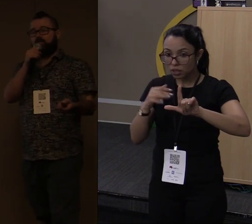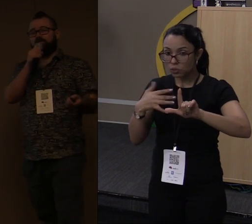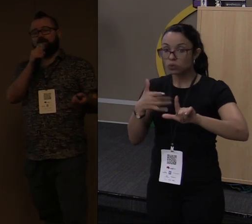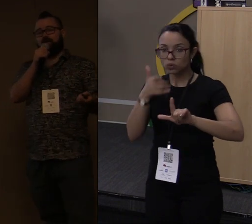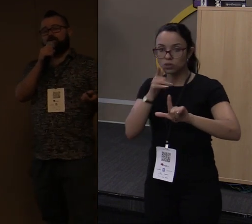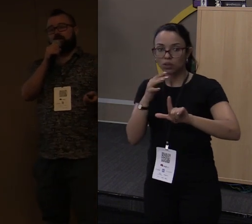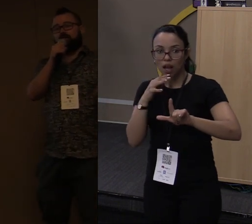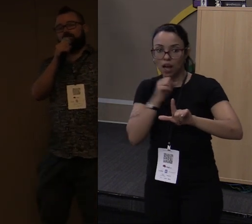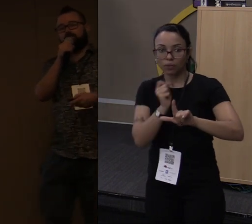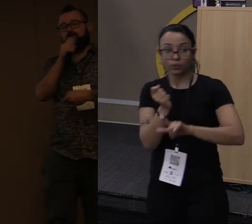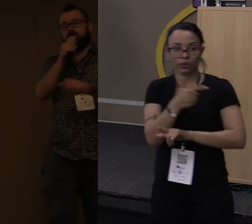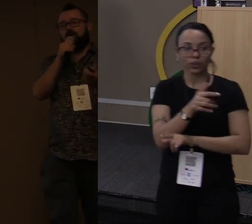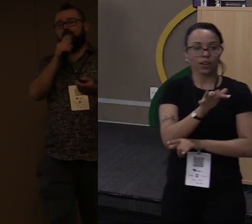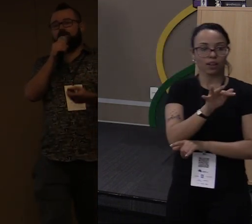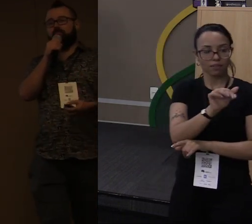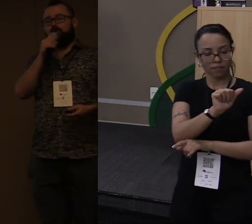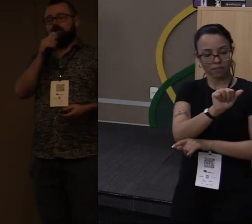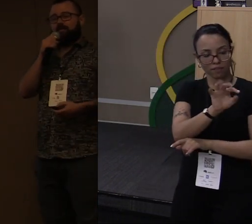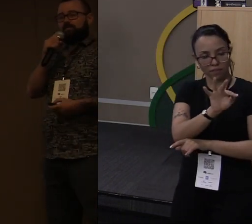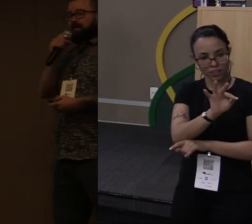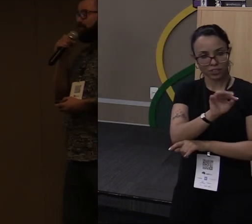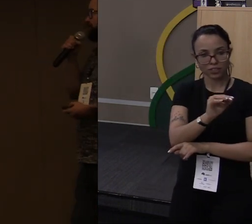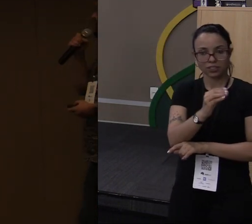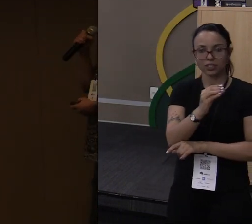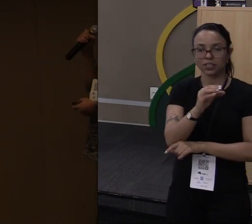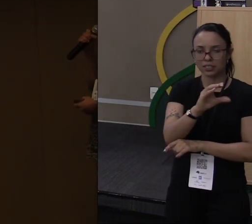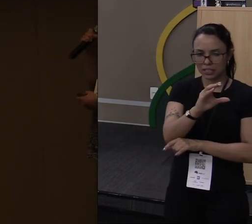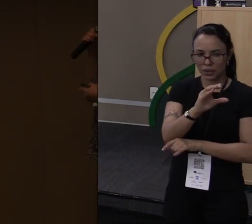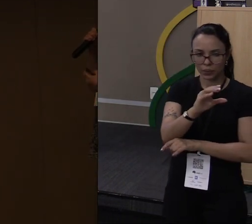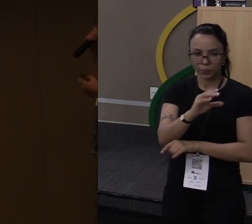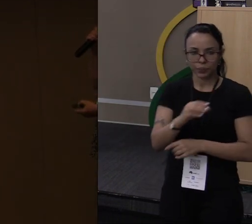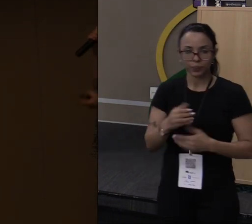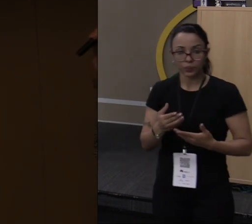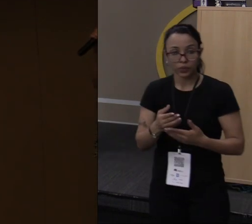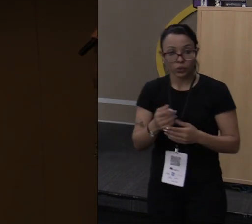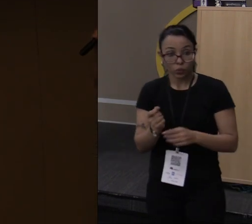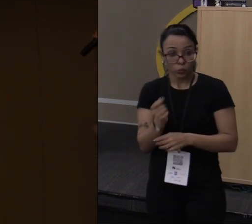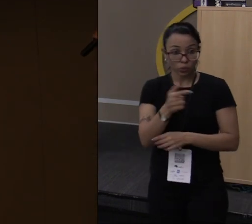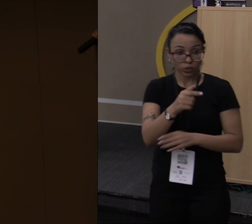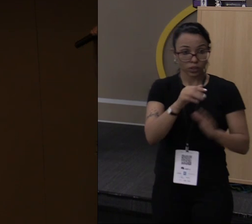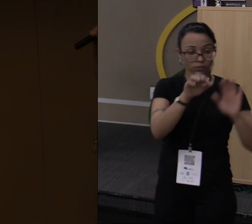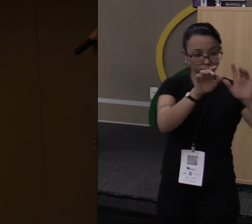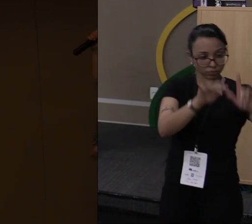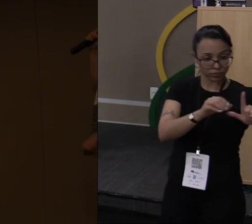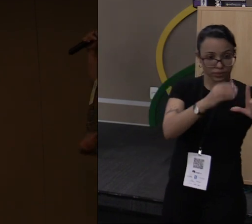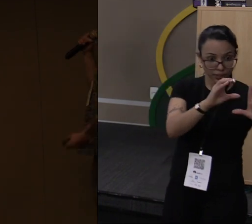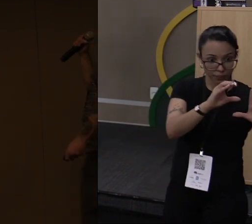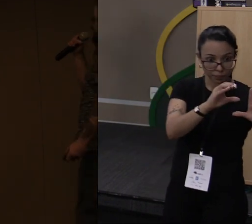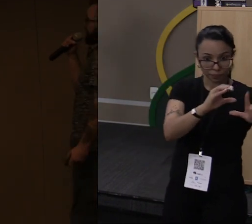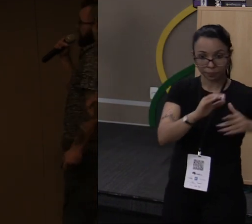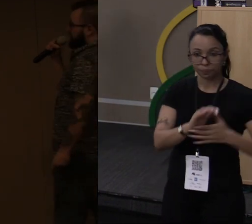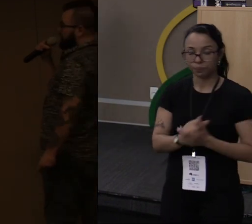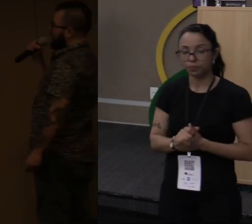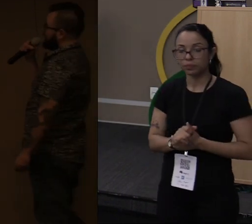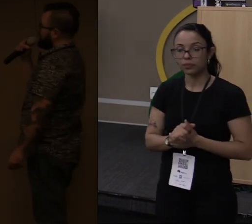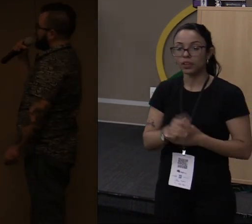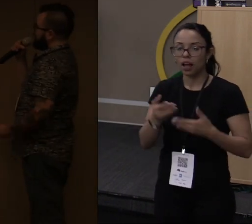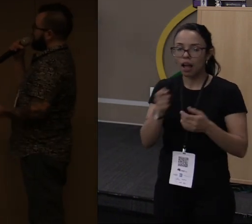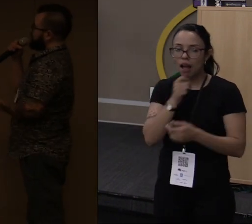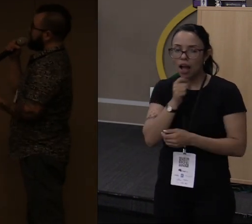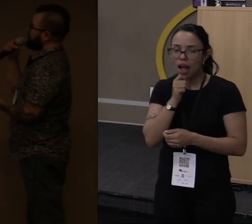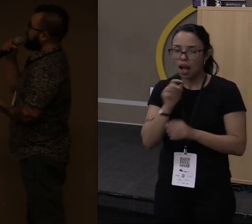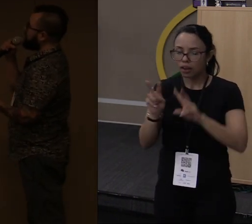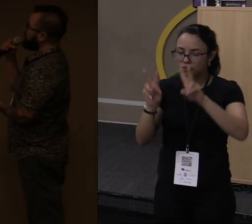acabou ficando não só igual, mas um pouquinho mais rápido do que o código em C. Falando ainda de velocidade,